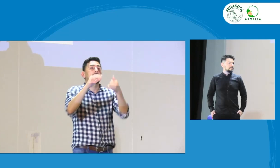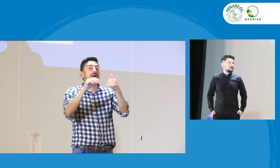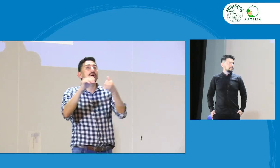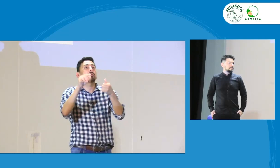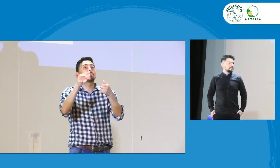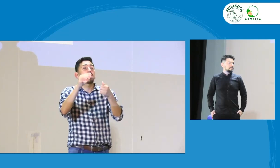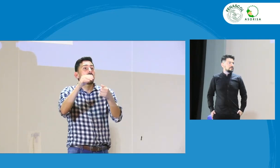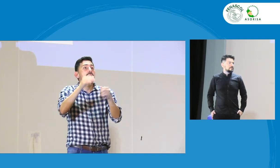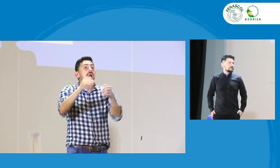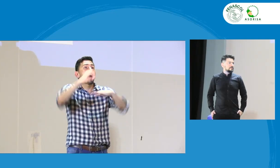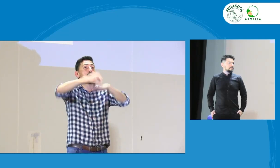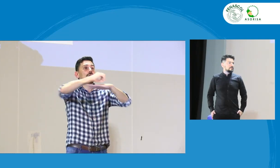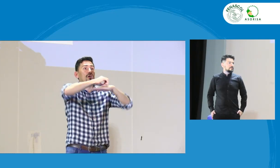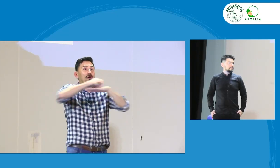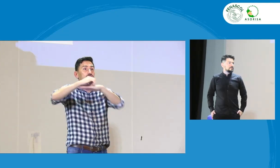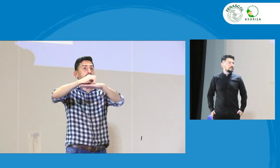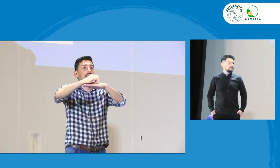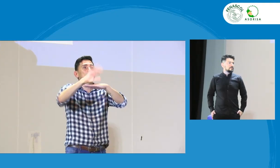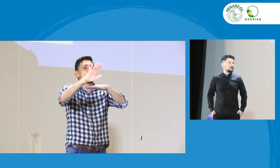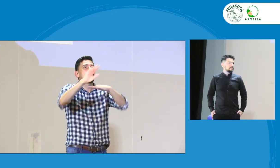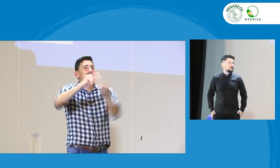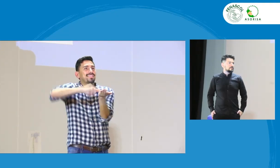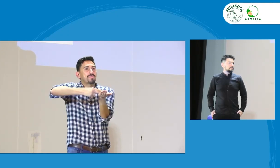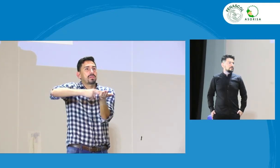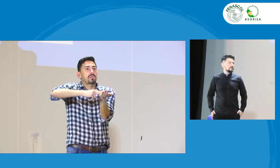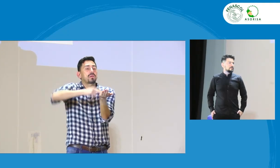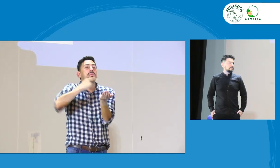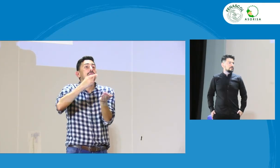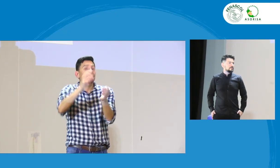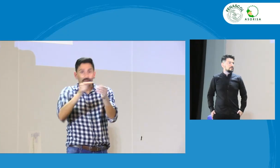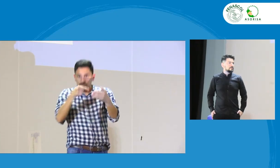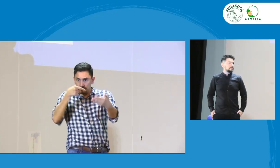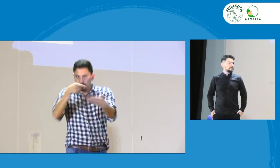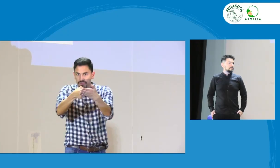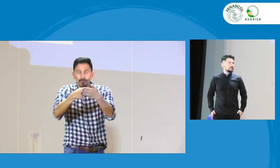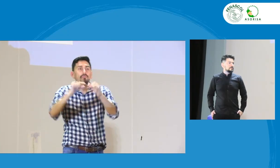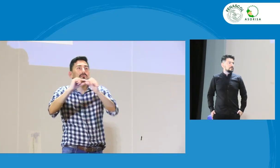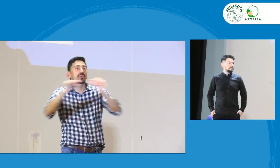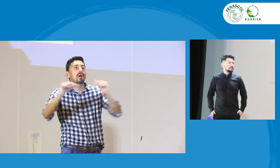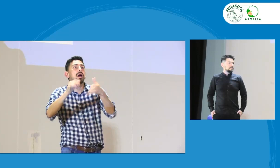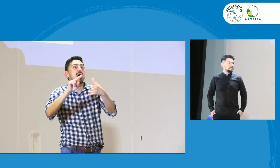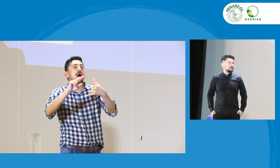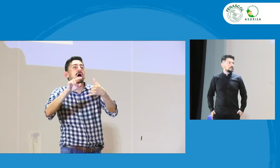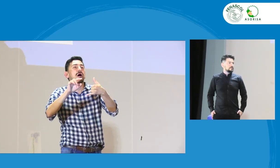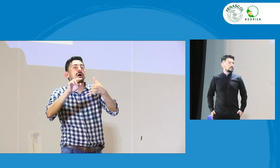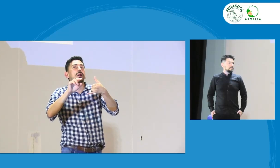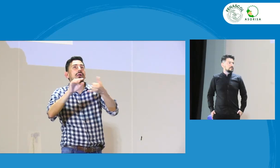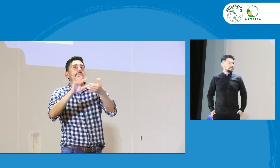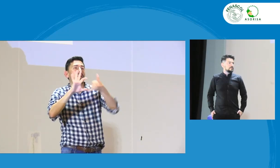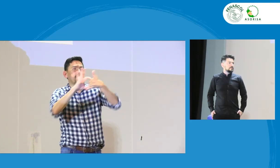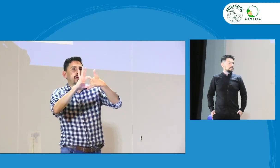desde las organizaciones también de intérpretes, en este caso sería FENIL